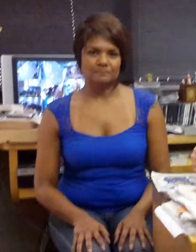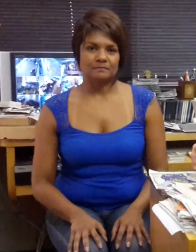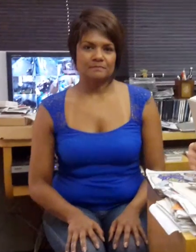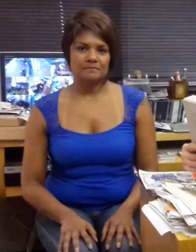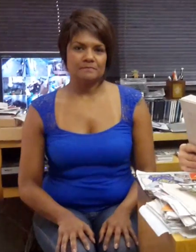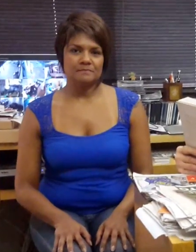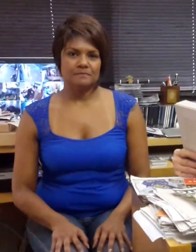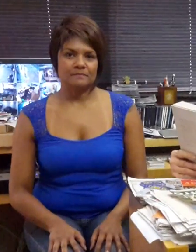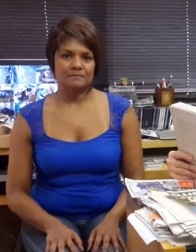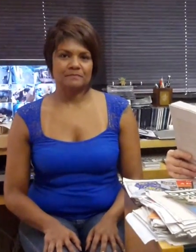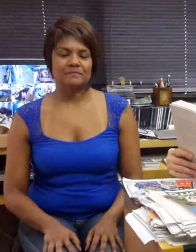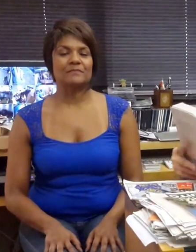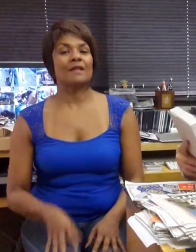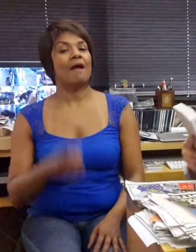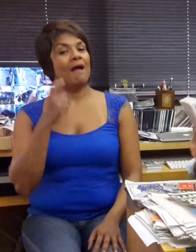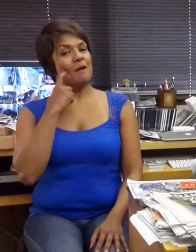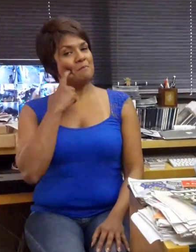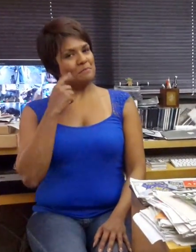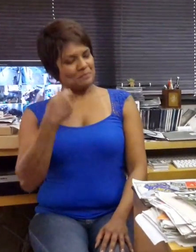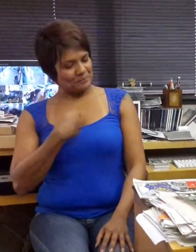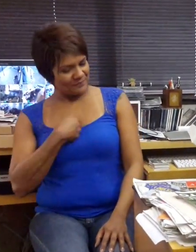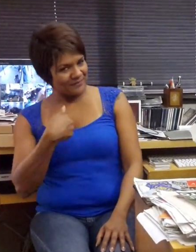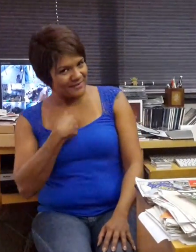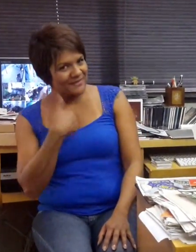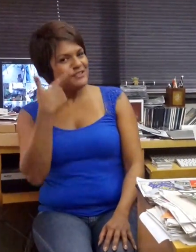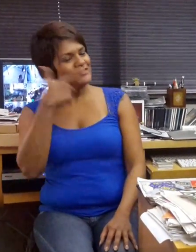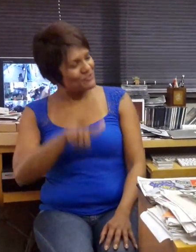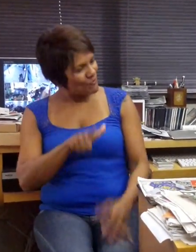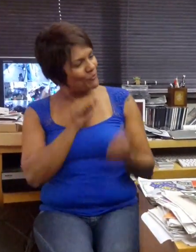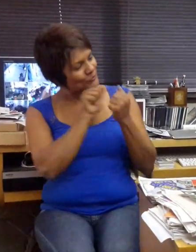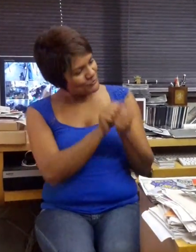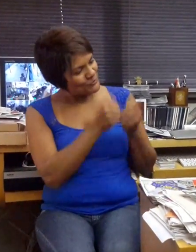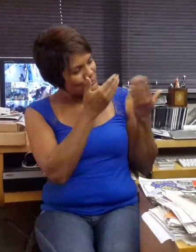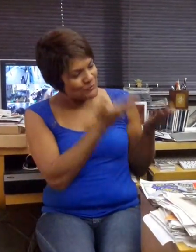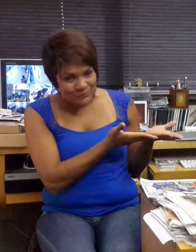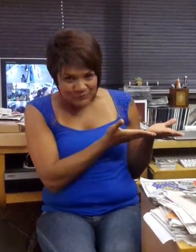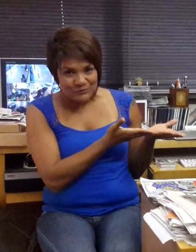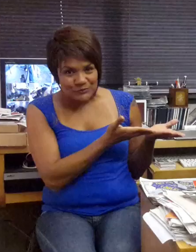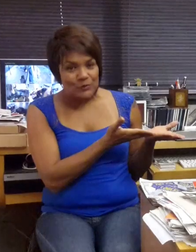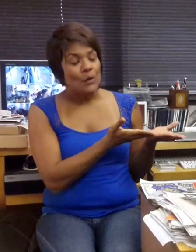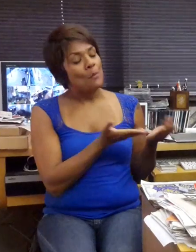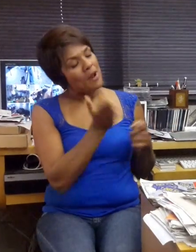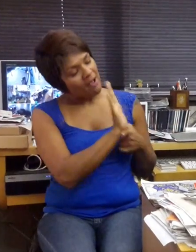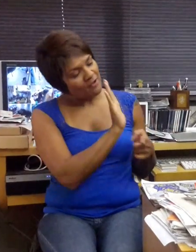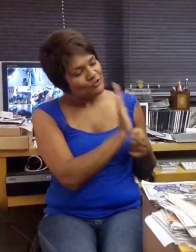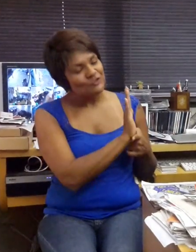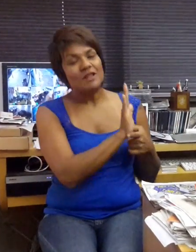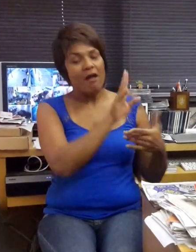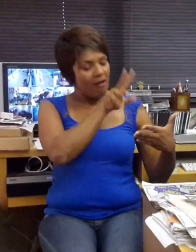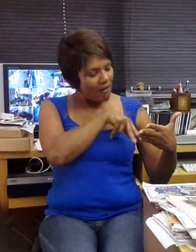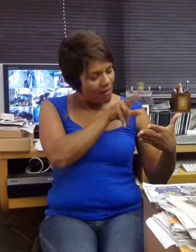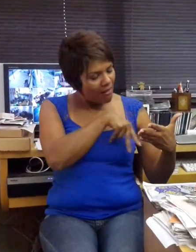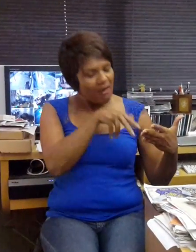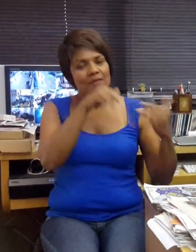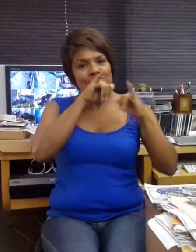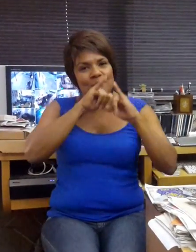A Miriam está aqui comigo mais uma vez para me ajudar a fazer com que o meu pensamento